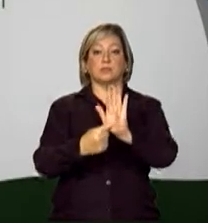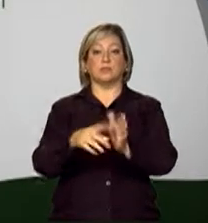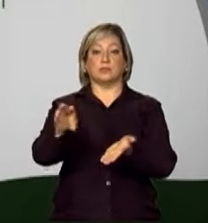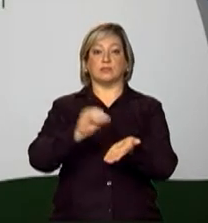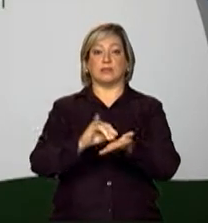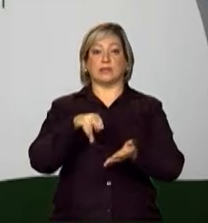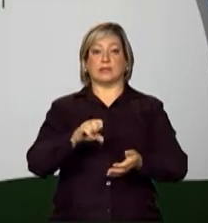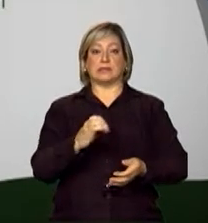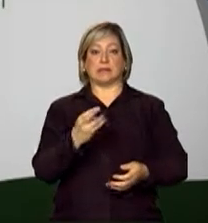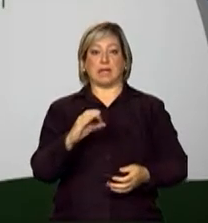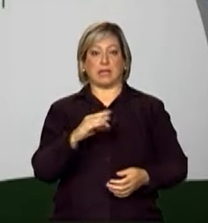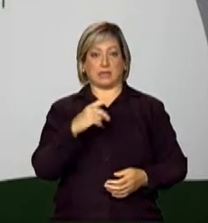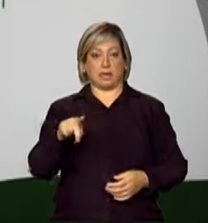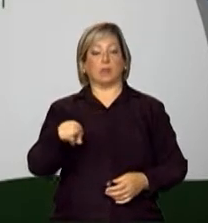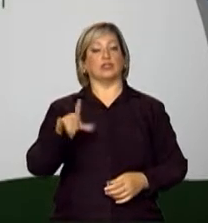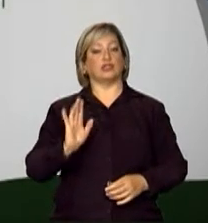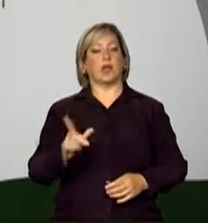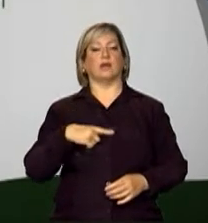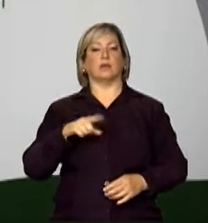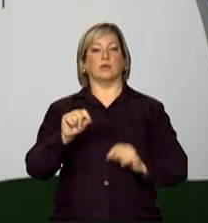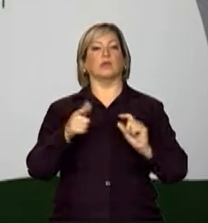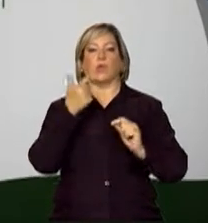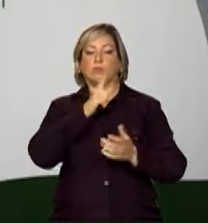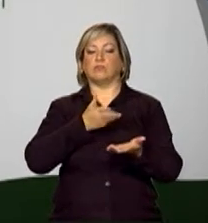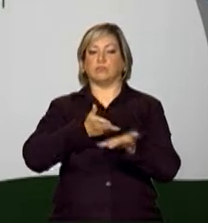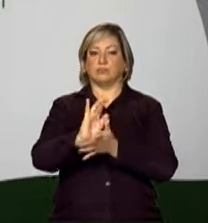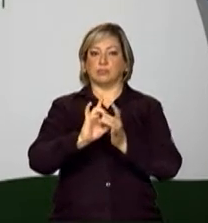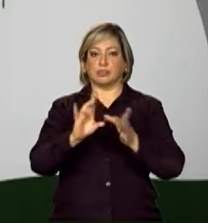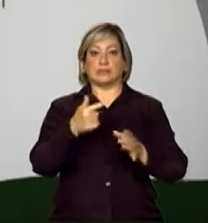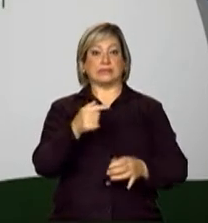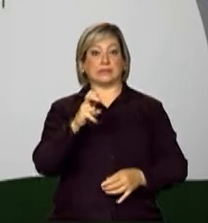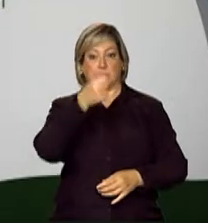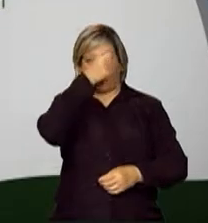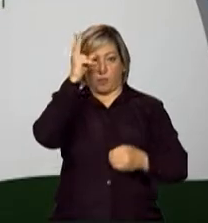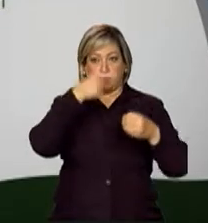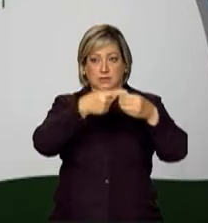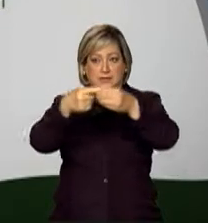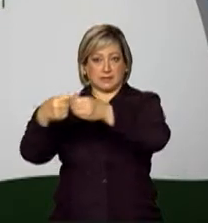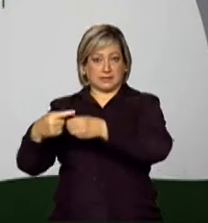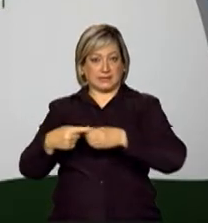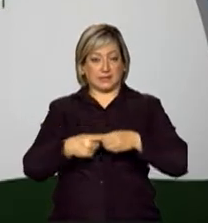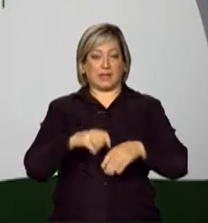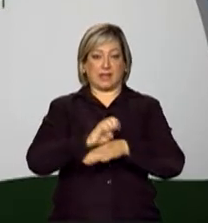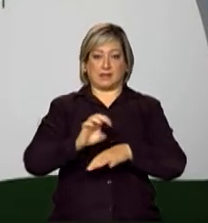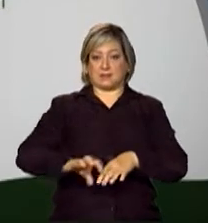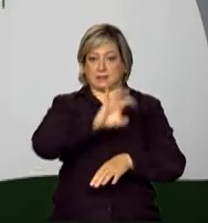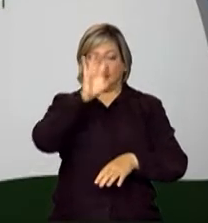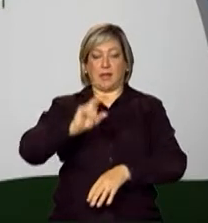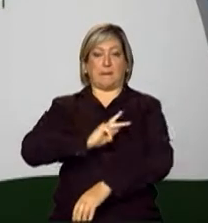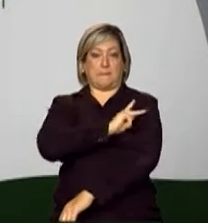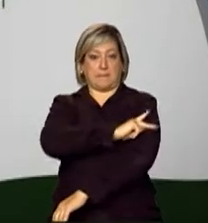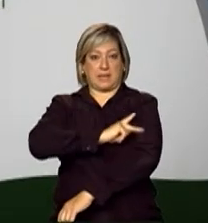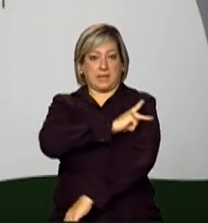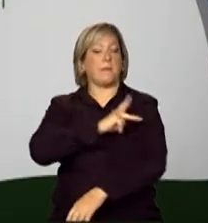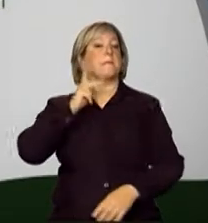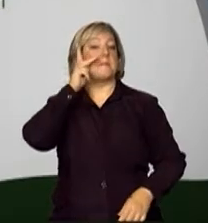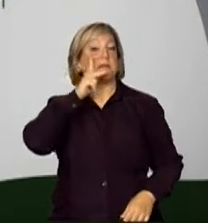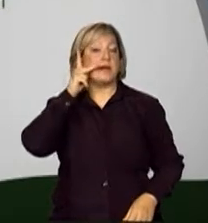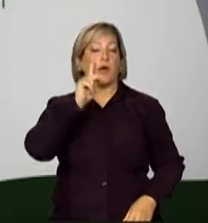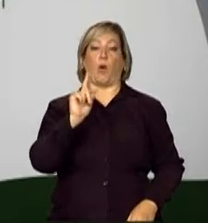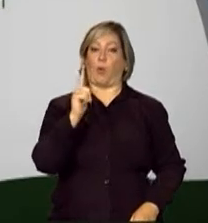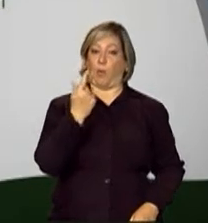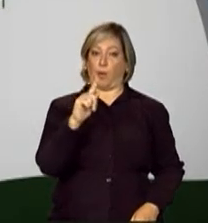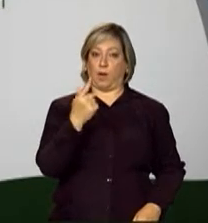inscrições. Foram contemplados com autorizações 75 municípios nos estados do Piauí, Paraíba,